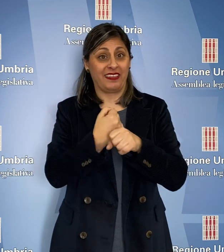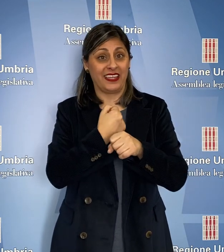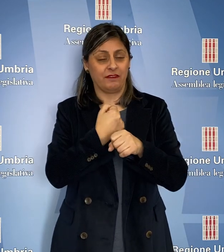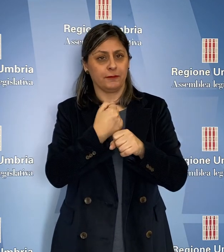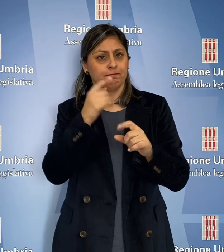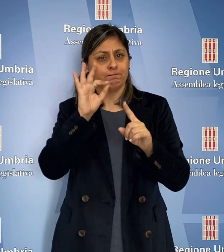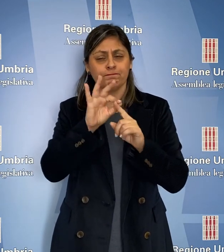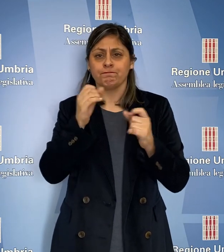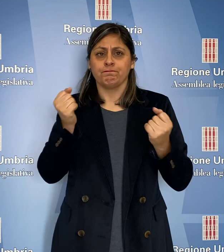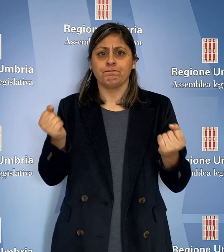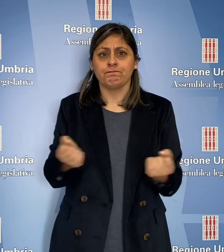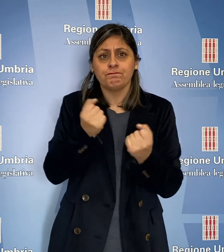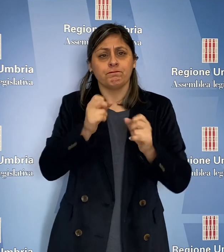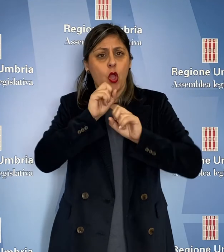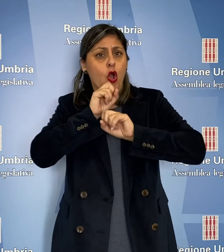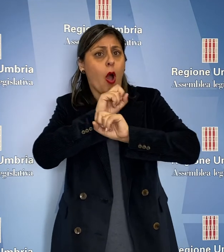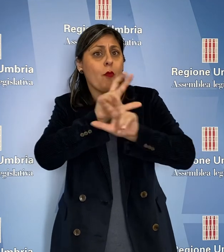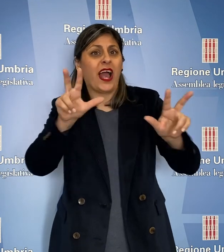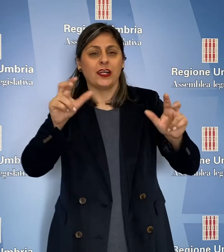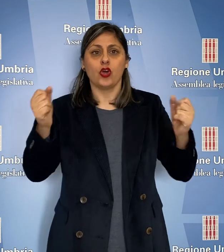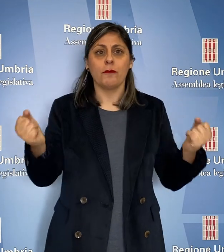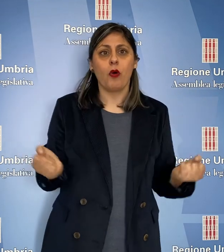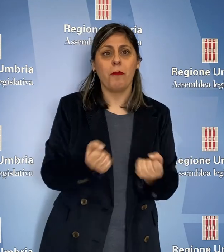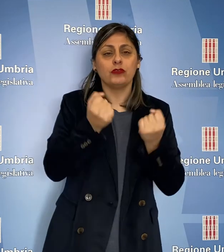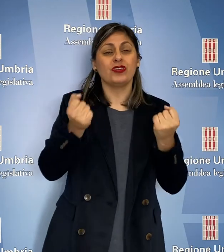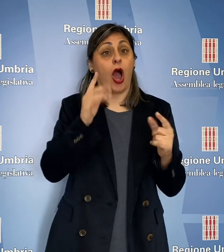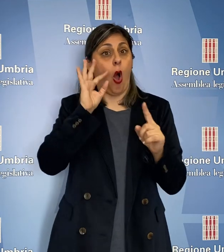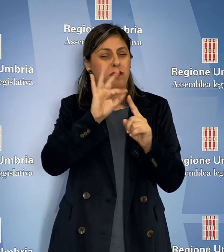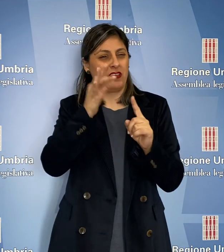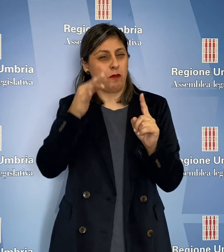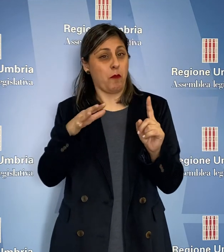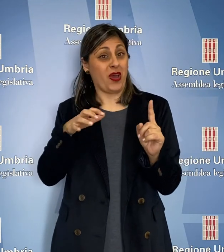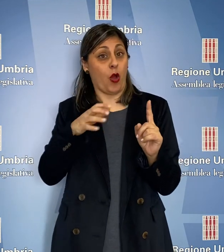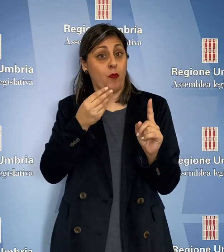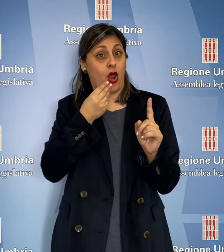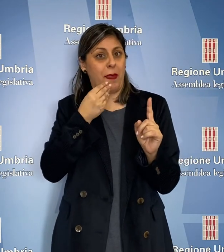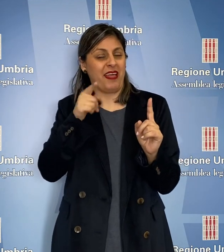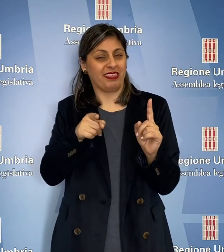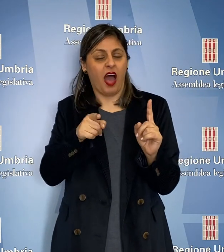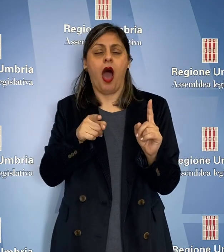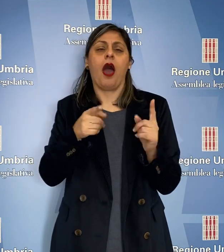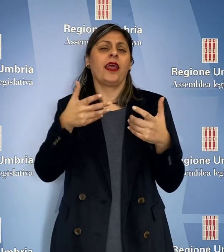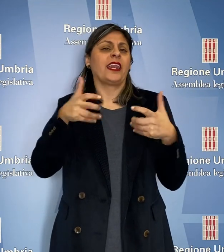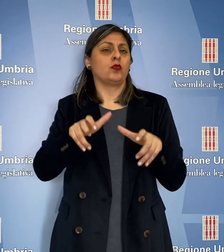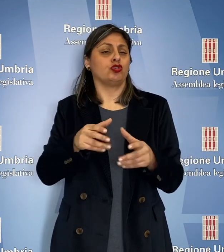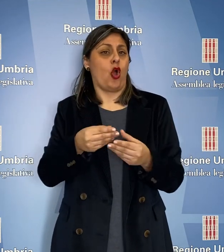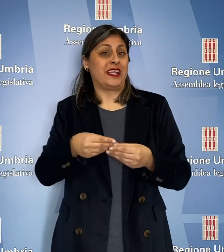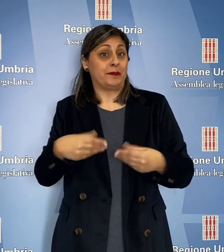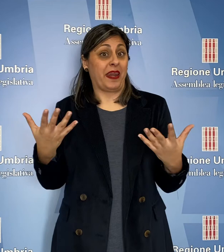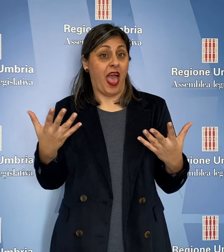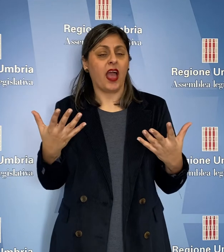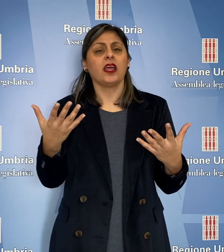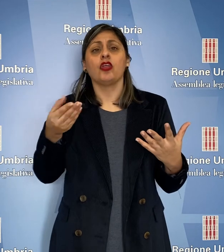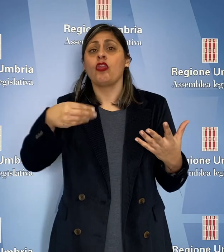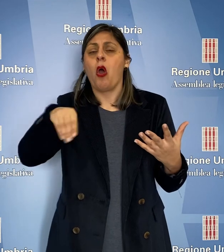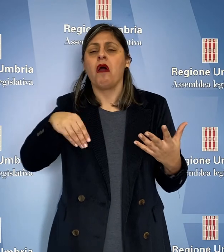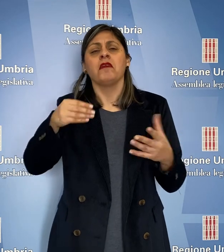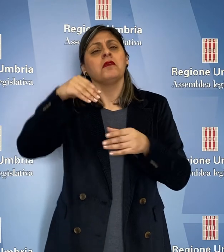realizzare campagne di comunicazione in tema di recupero alimentare e di riduzione degli sprechi anche